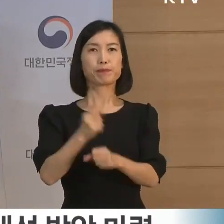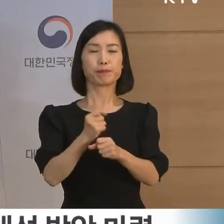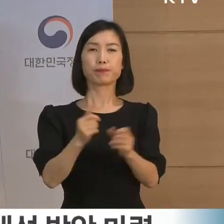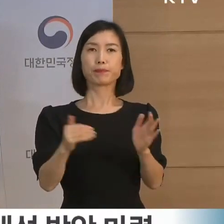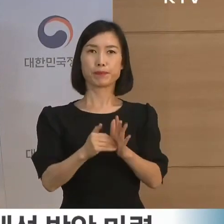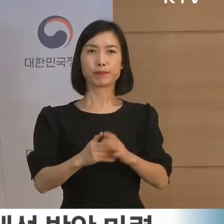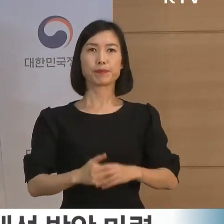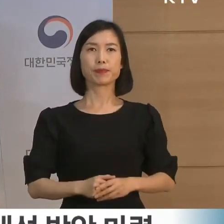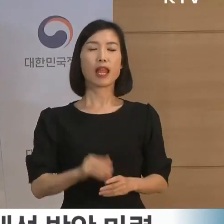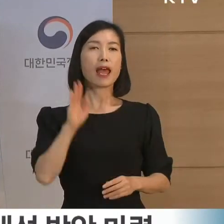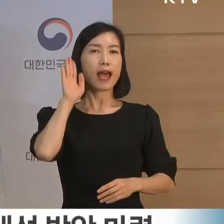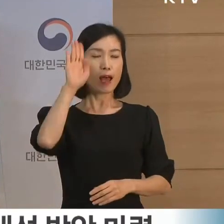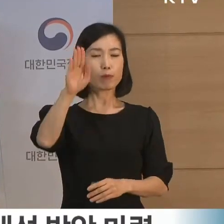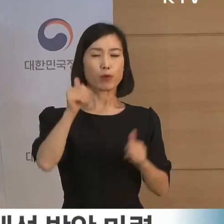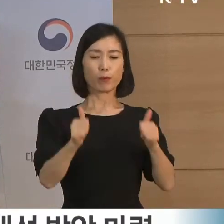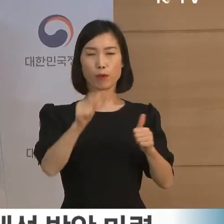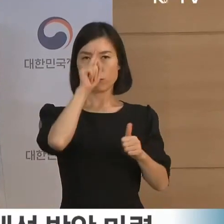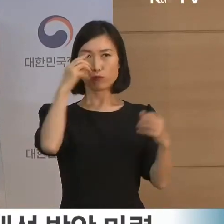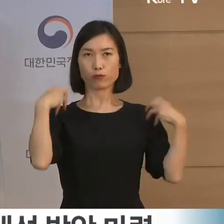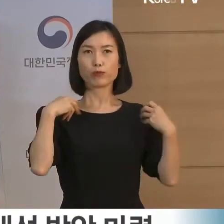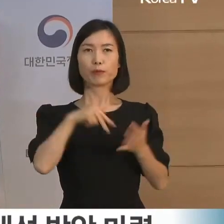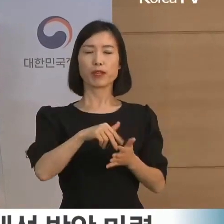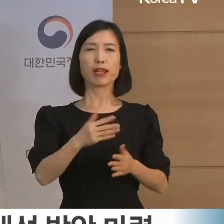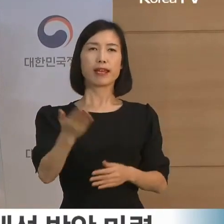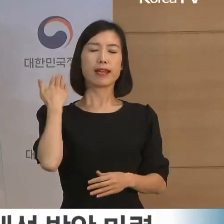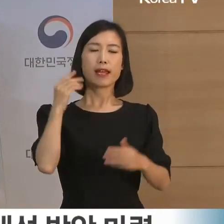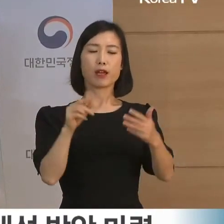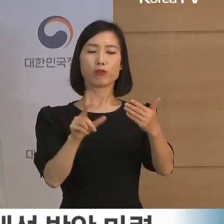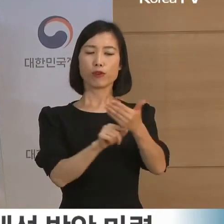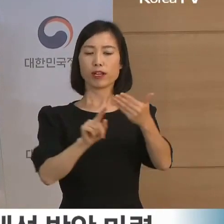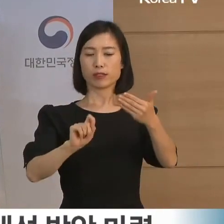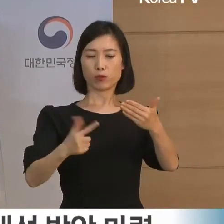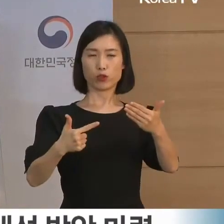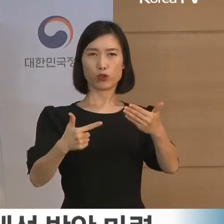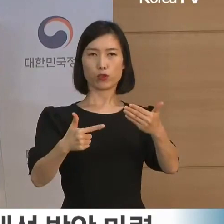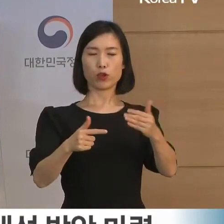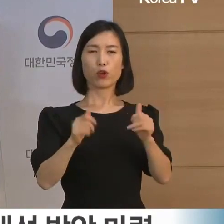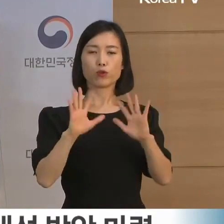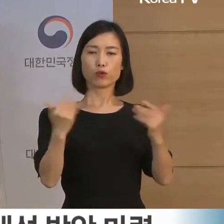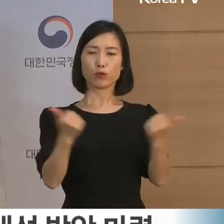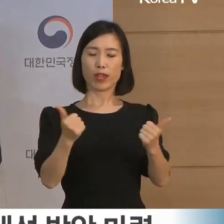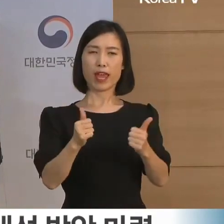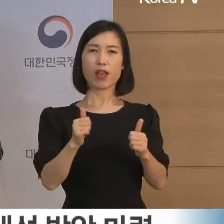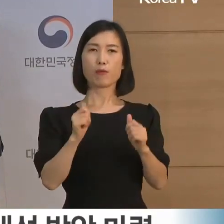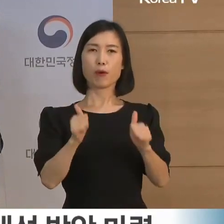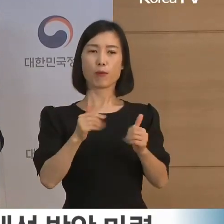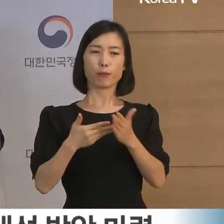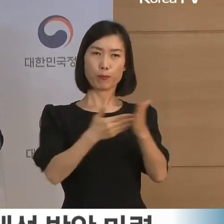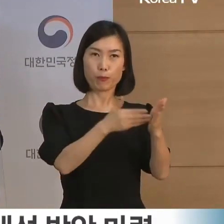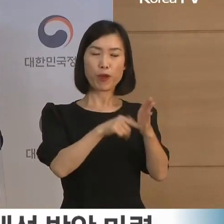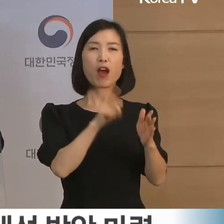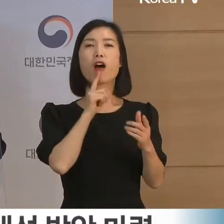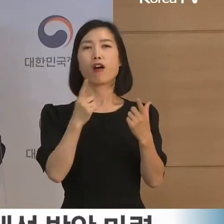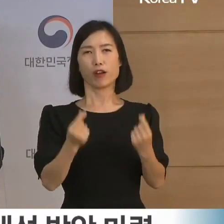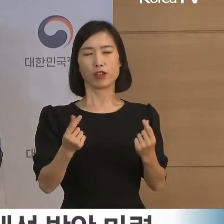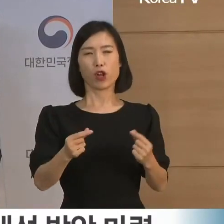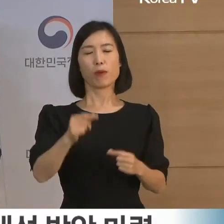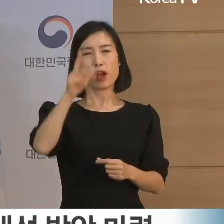앞으로 법무부는 지난 16일 입법 예고를 마친 수사준칙과